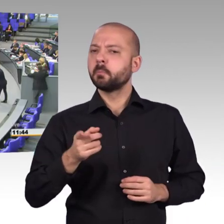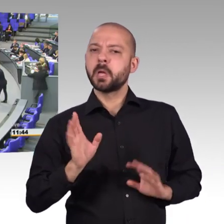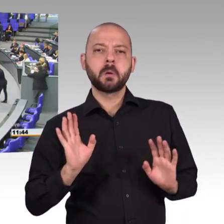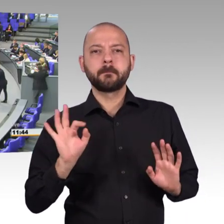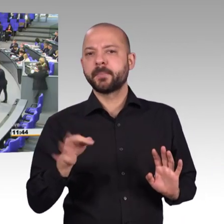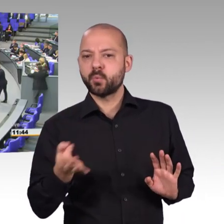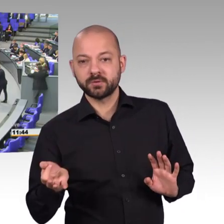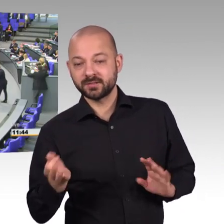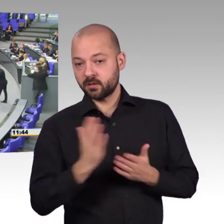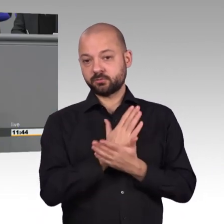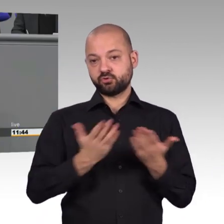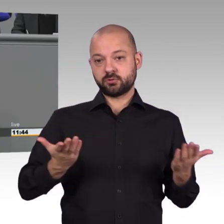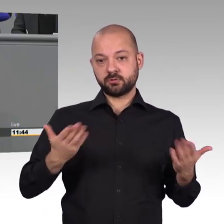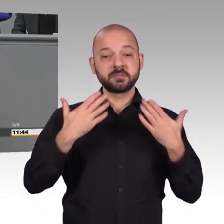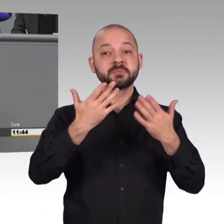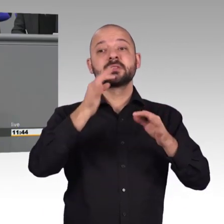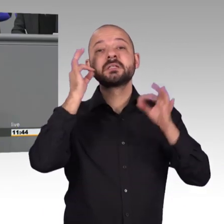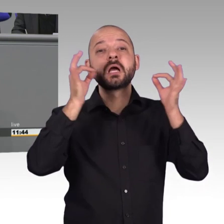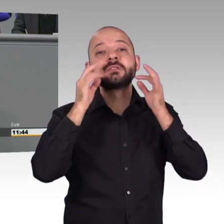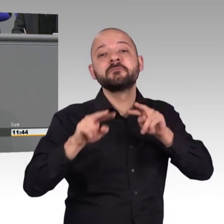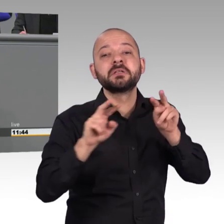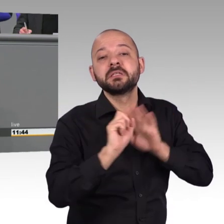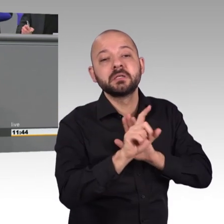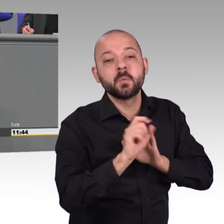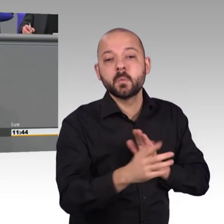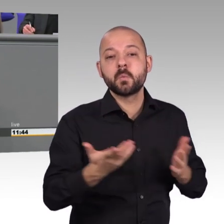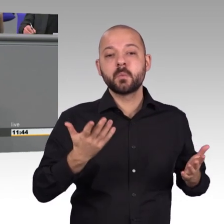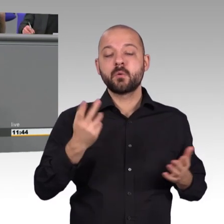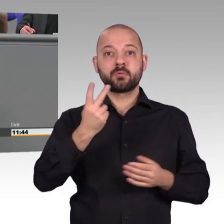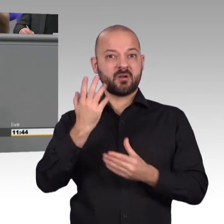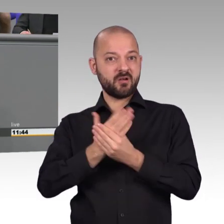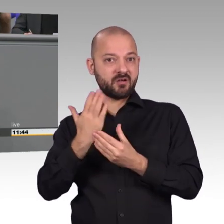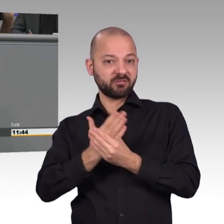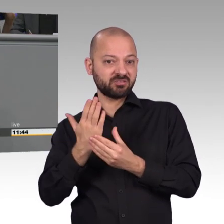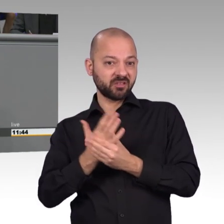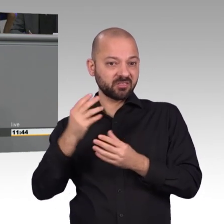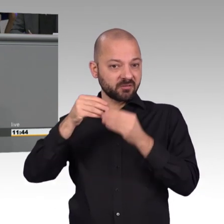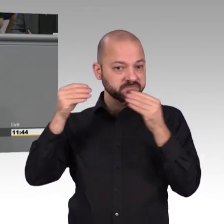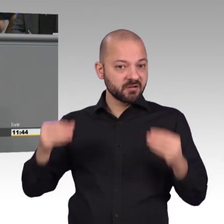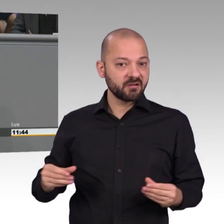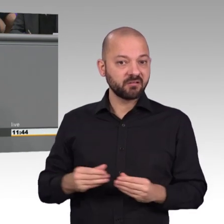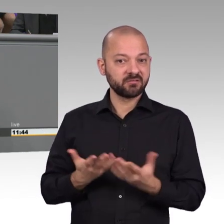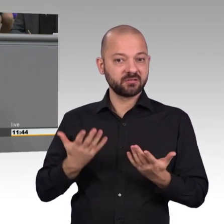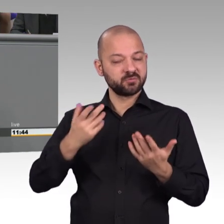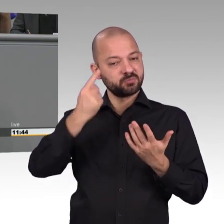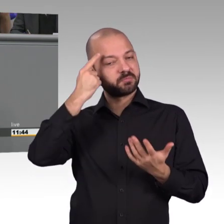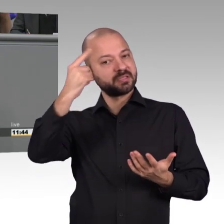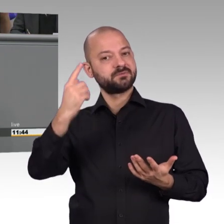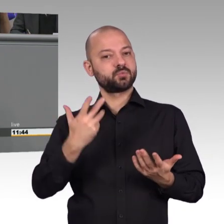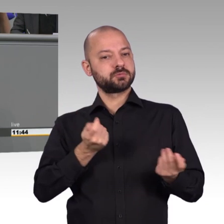Und im Übrigen, schon heute nutzen viele Menschen ganz selbstverständlich verschlüsselte Kommunikation im Alltag. Messenger-Dienste wie WhatsApp, Swima